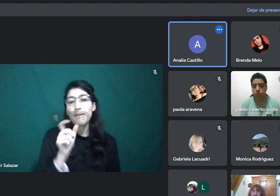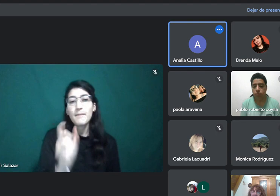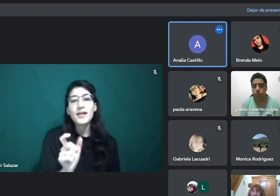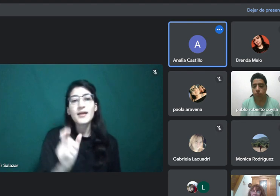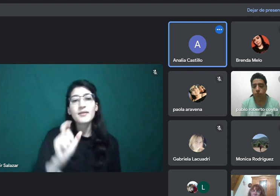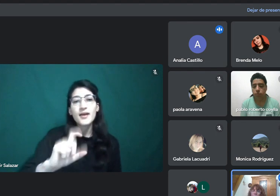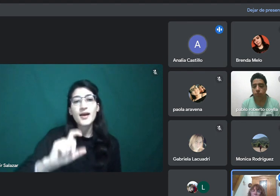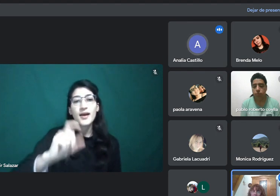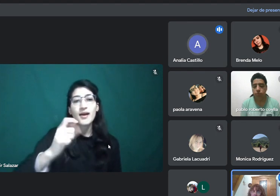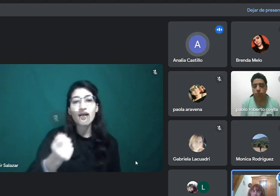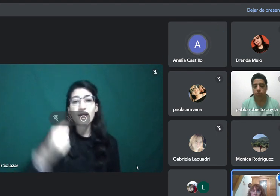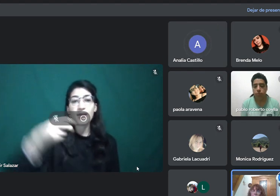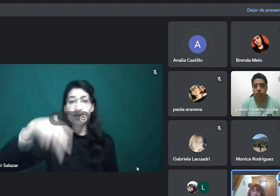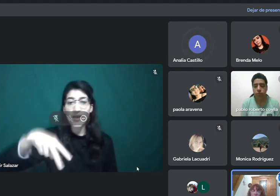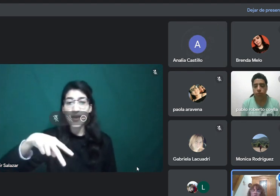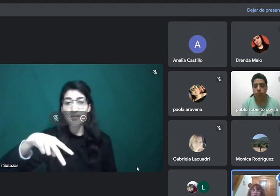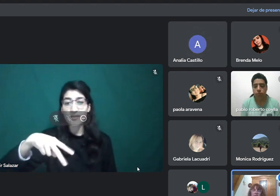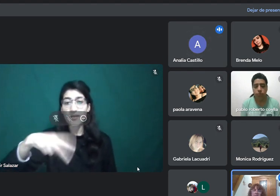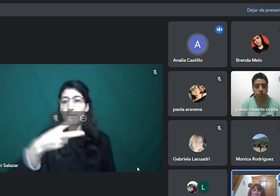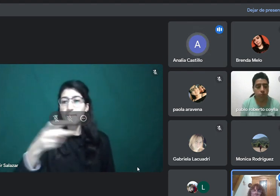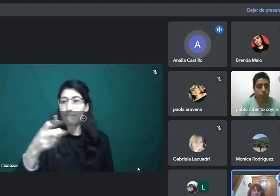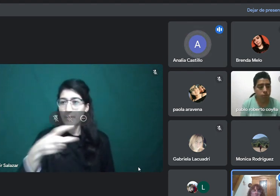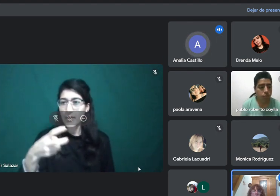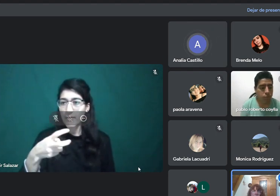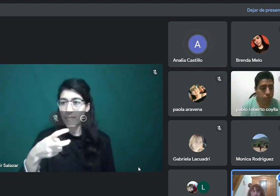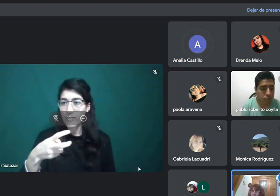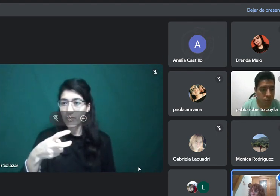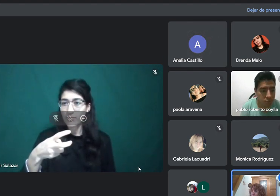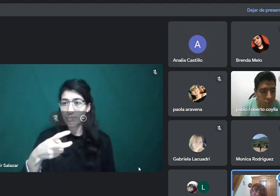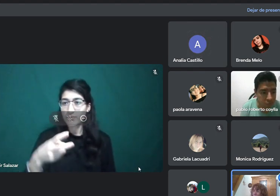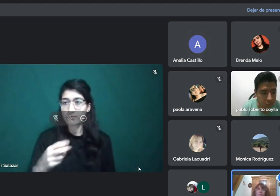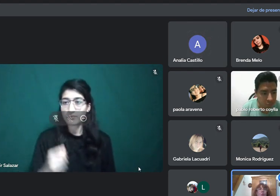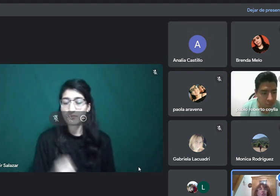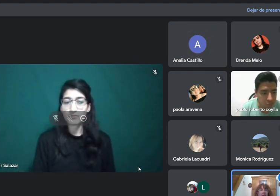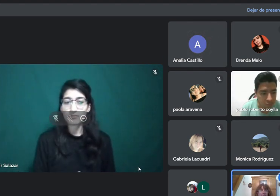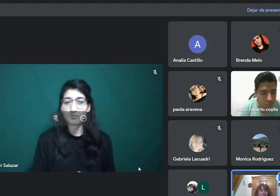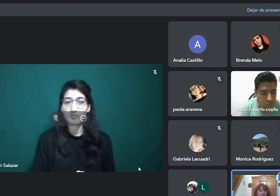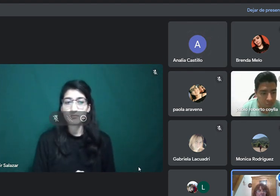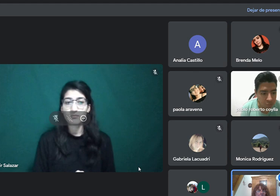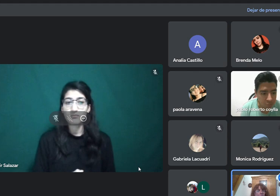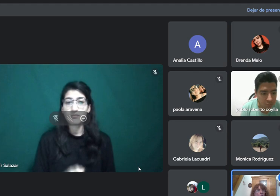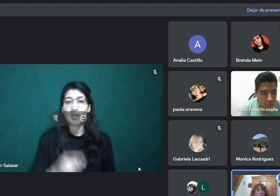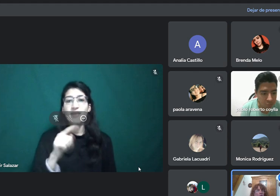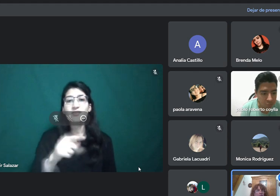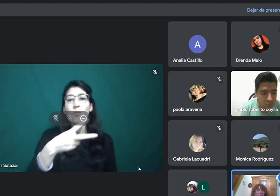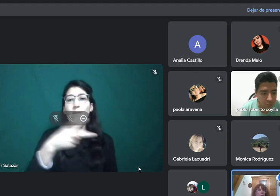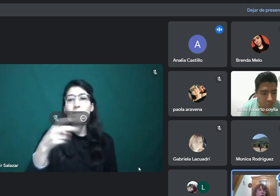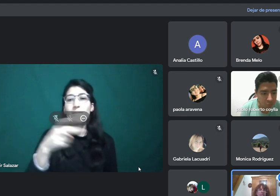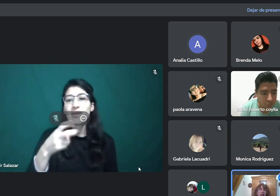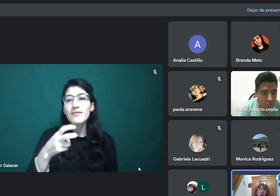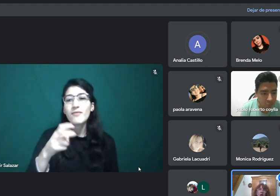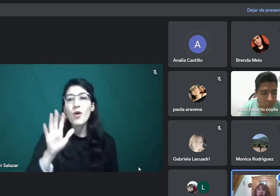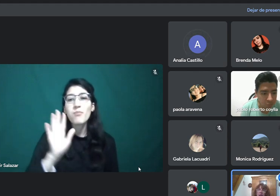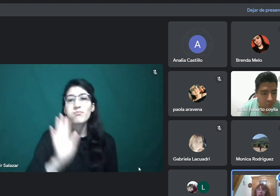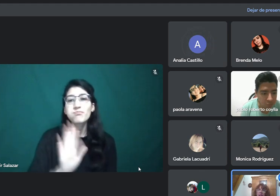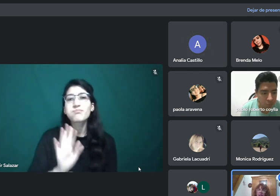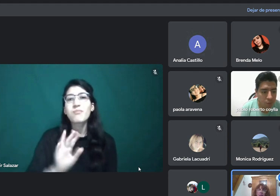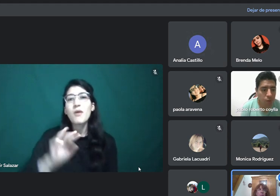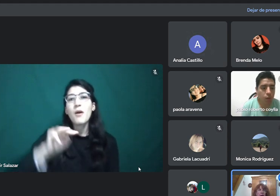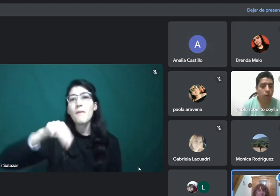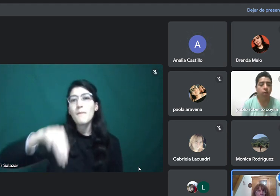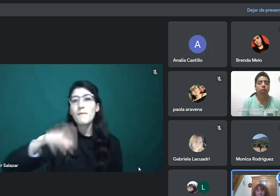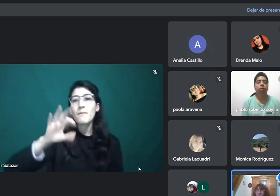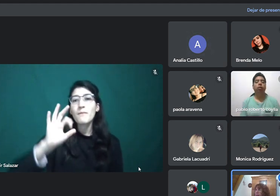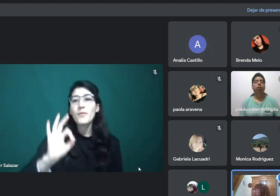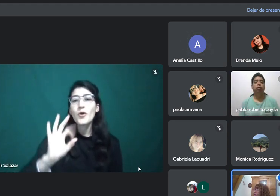CAN es un verbo, yo les decía que es un verbo modal que vamos a ver después, el